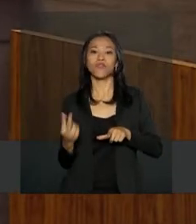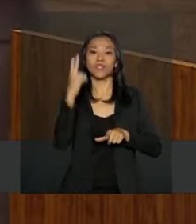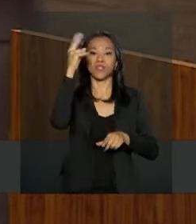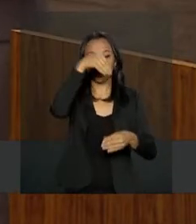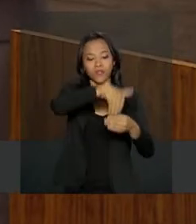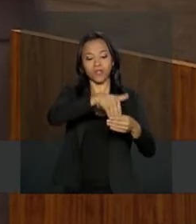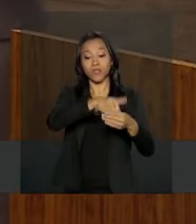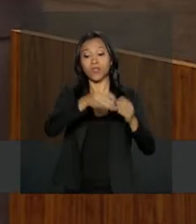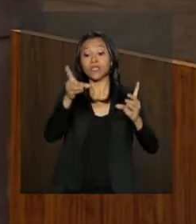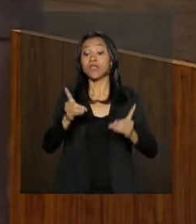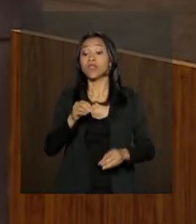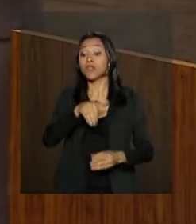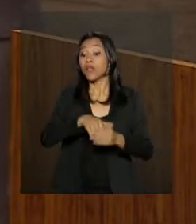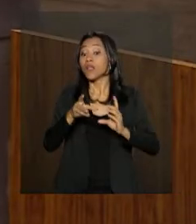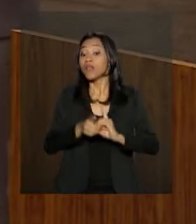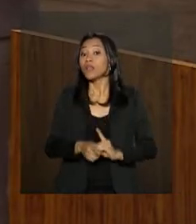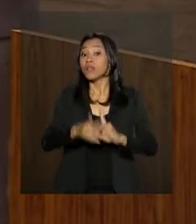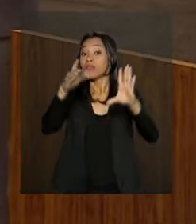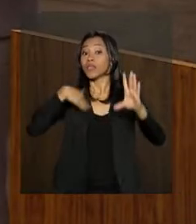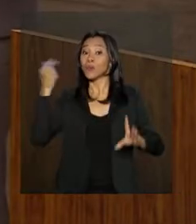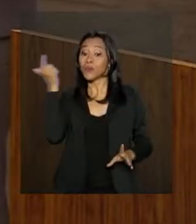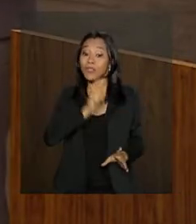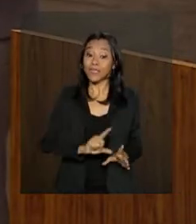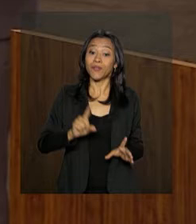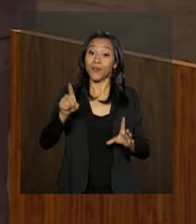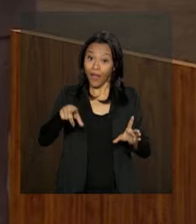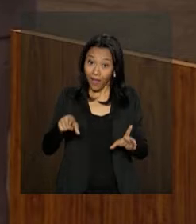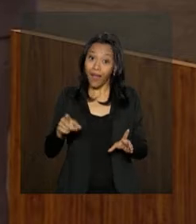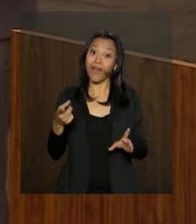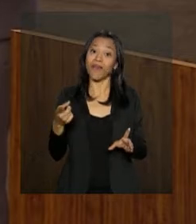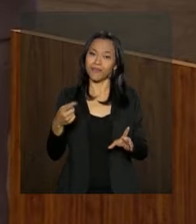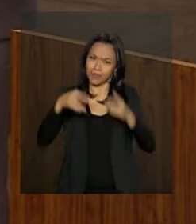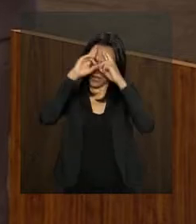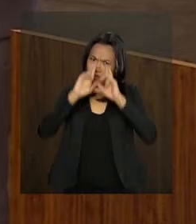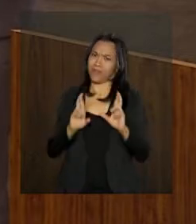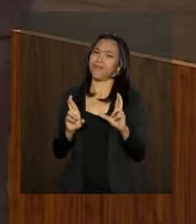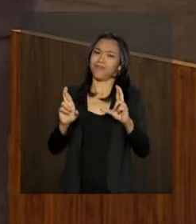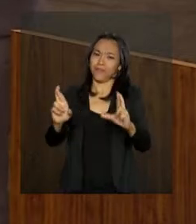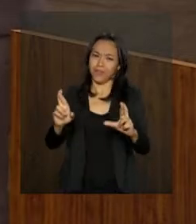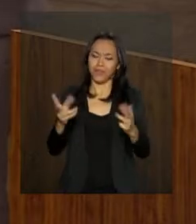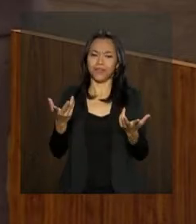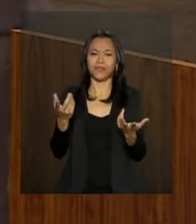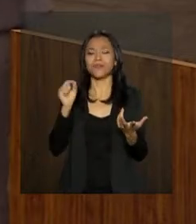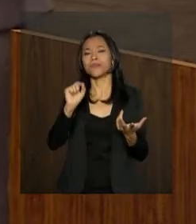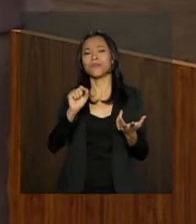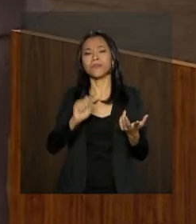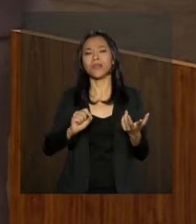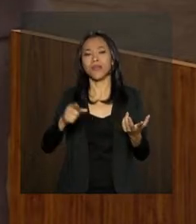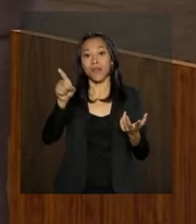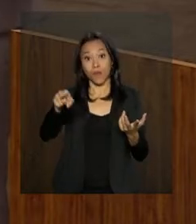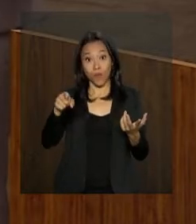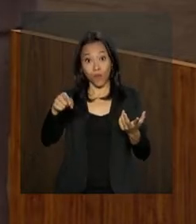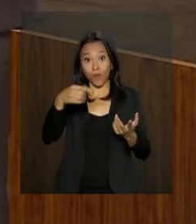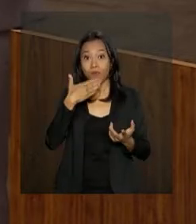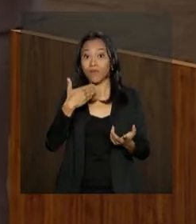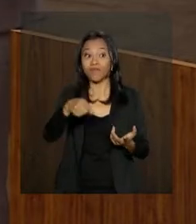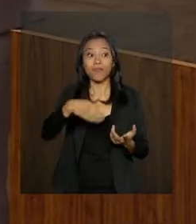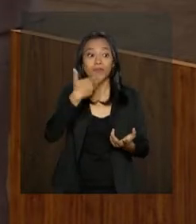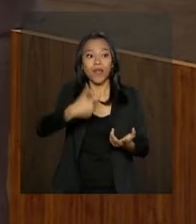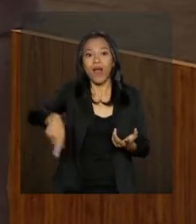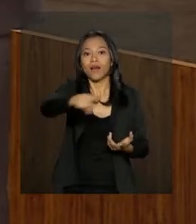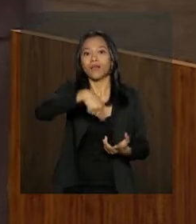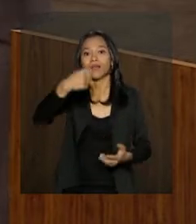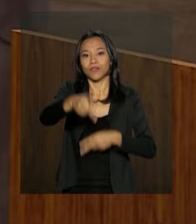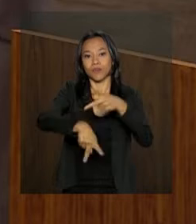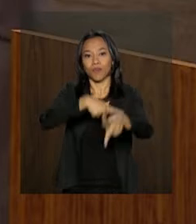livres traduz um gesto de reverência ao soberano pronunciamento do povo e